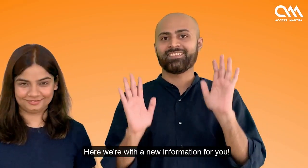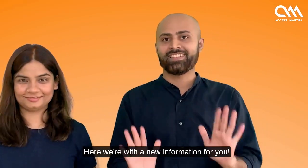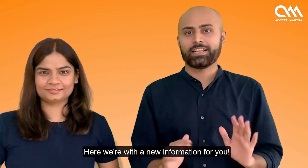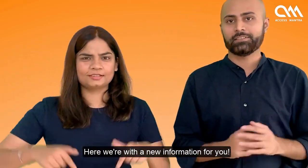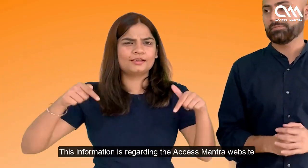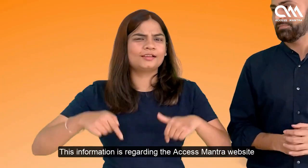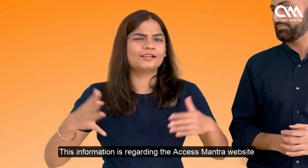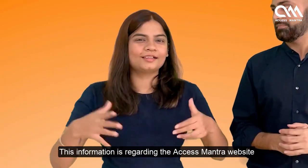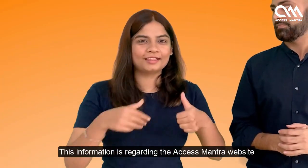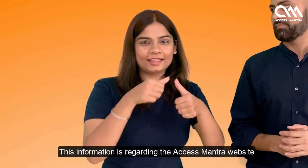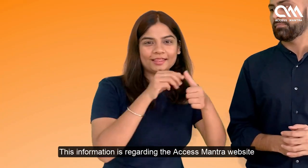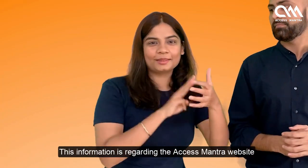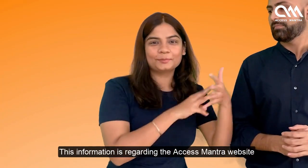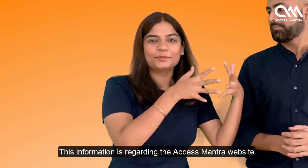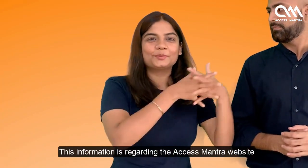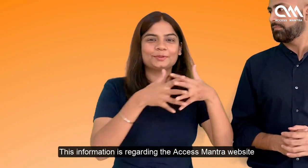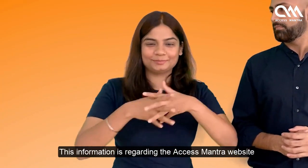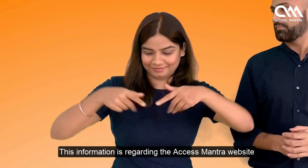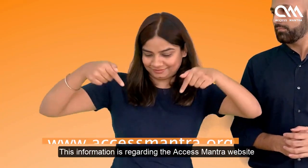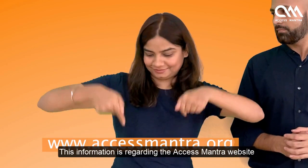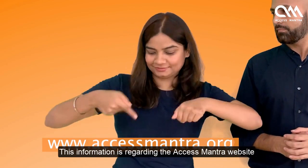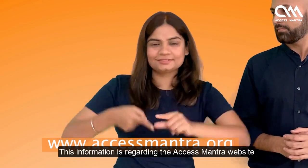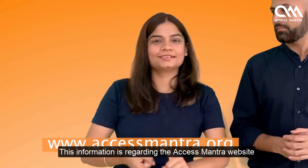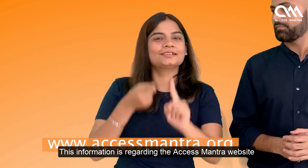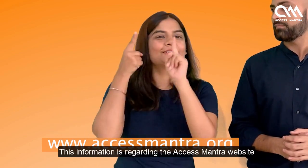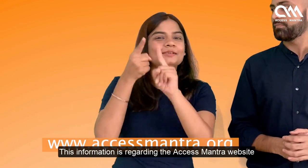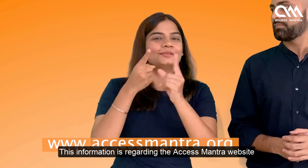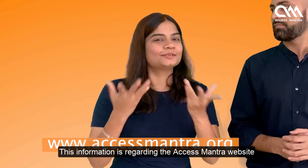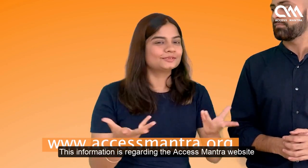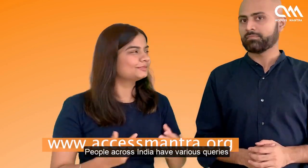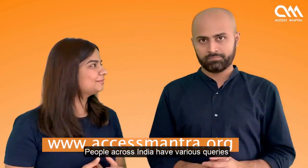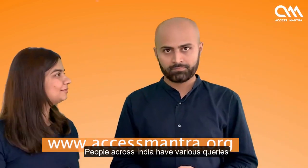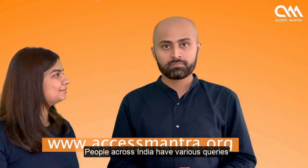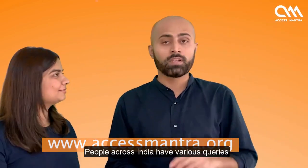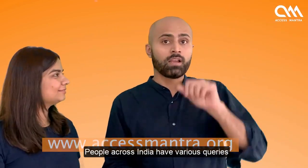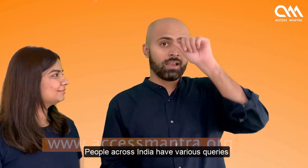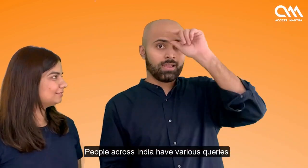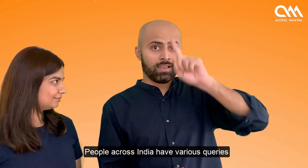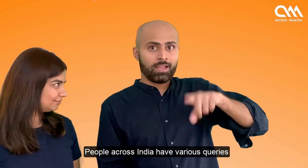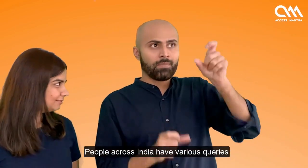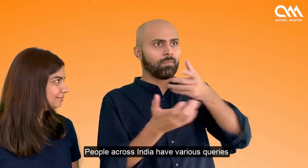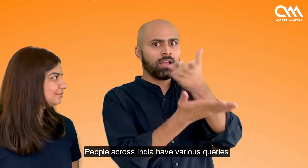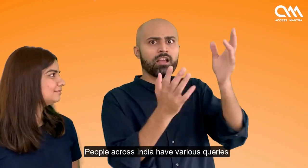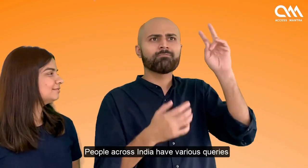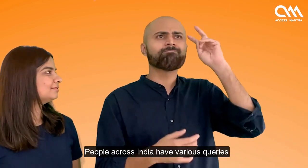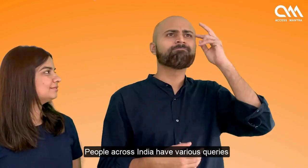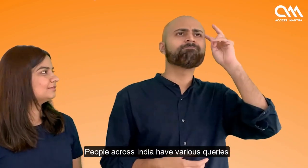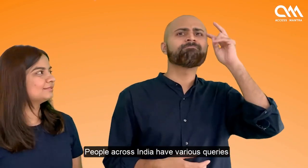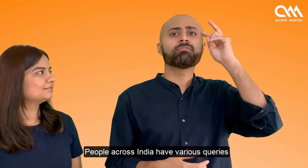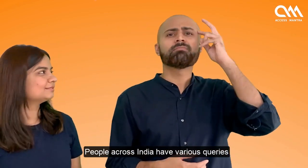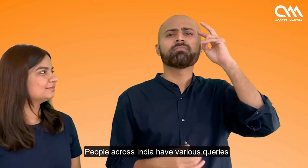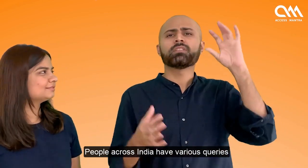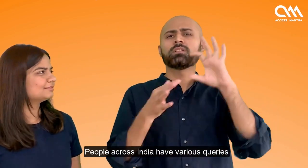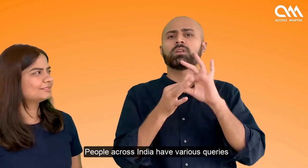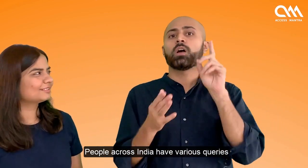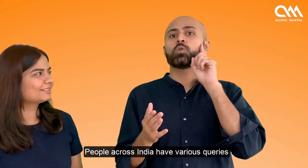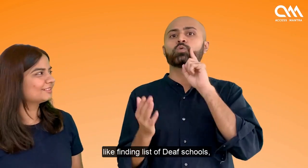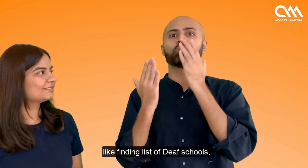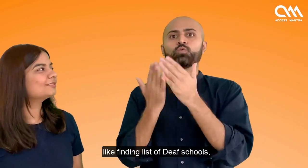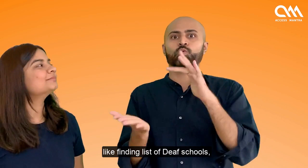हेलो हम आपके लिए एक नई जानकारी लेकर रहे हैं जो कि एक्सेस मंत्रा वेब साइट से संबंदित है भारतिये लोग ऐसे कुछ जानकारियों के तलाश करते